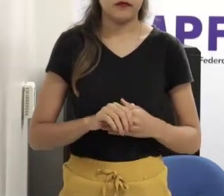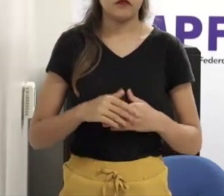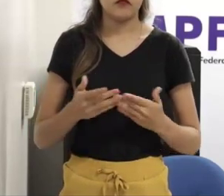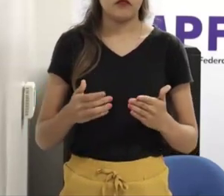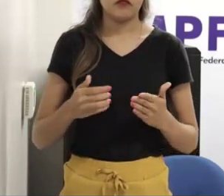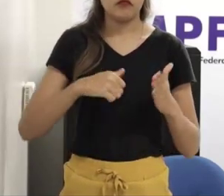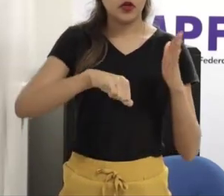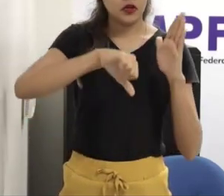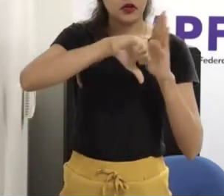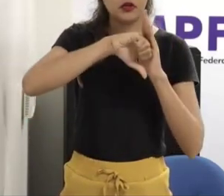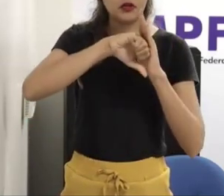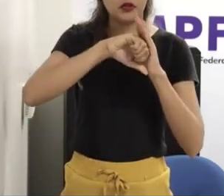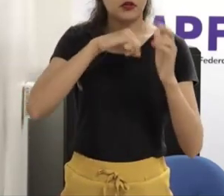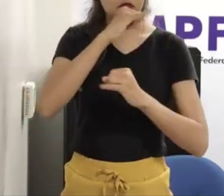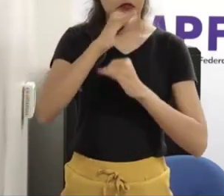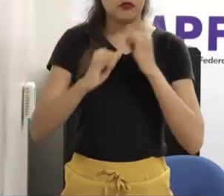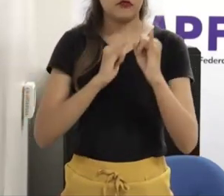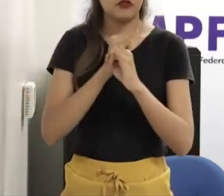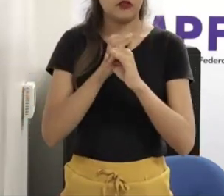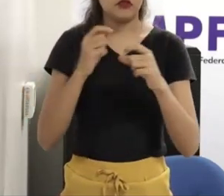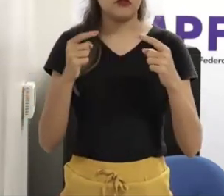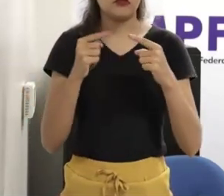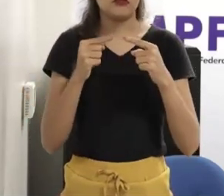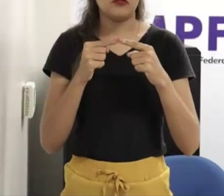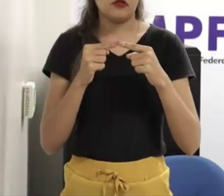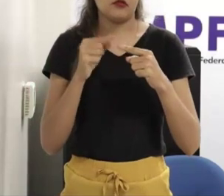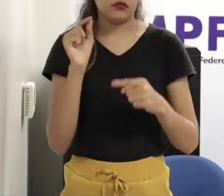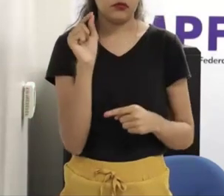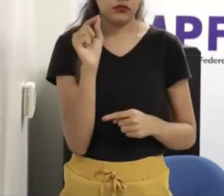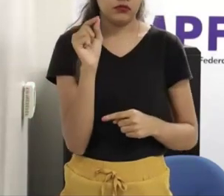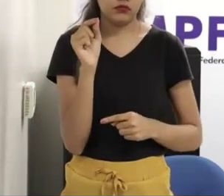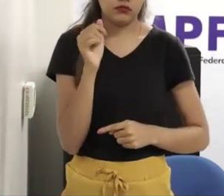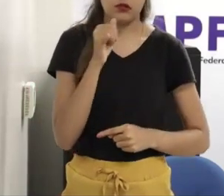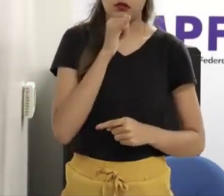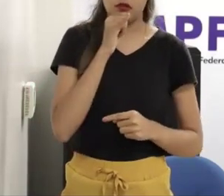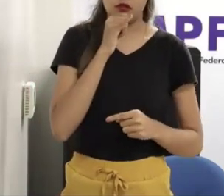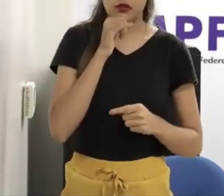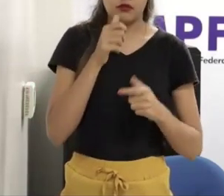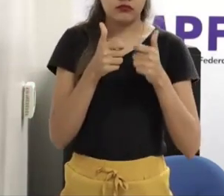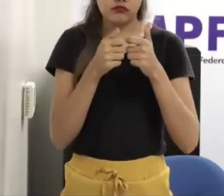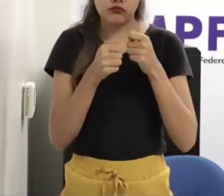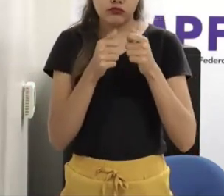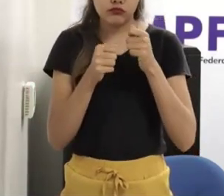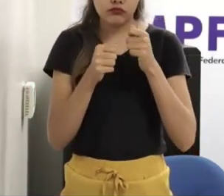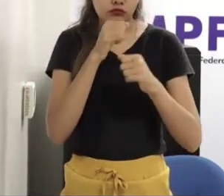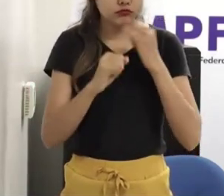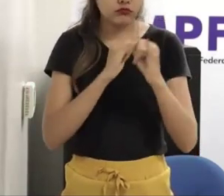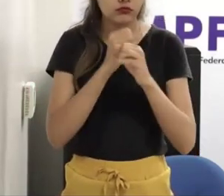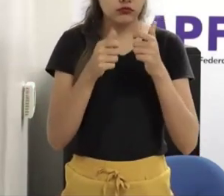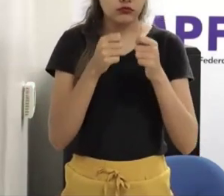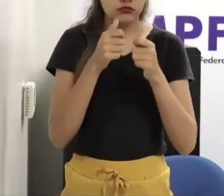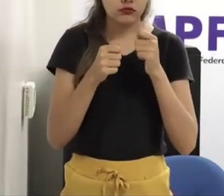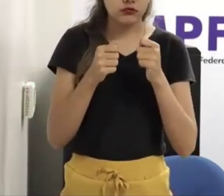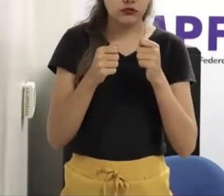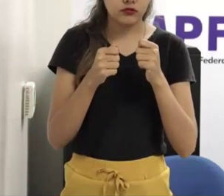desenho, o que é? A pessoa está ali, vamos supor, num jogo online, em alguma rede social. Ele autoriza uma amizade, ele